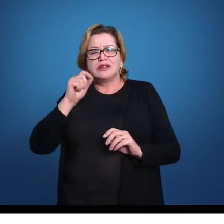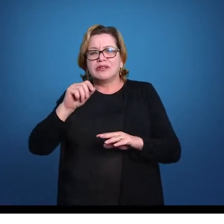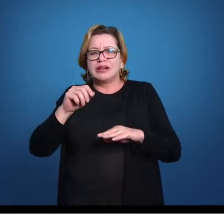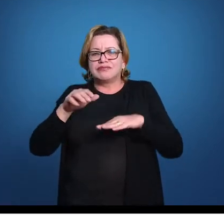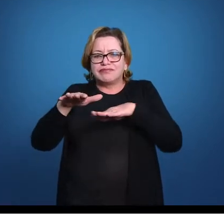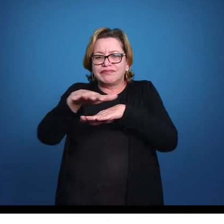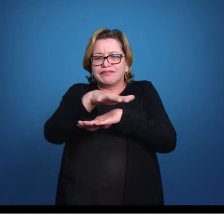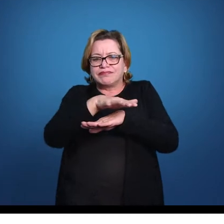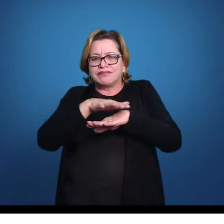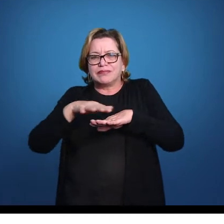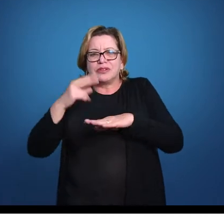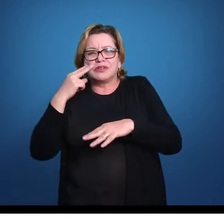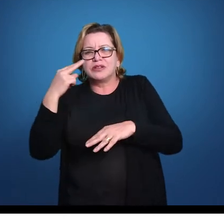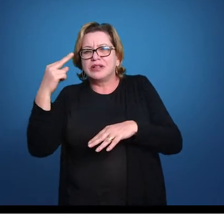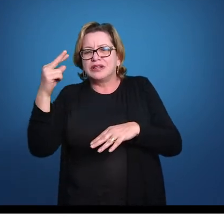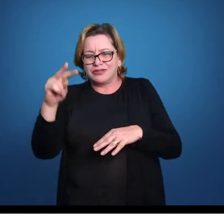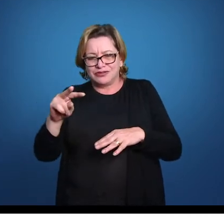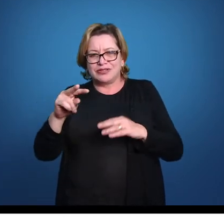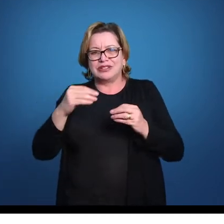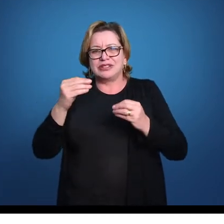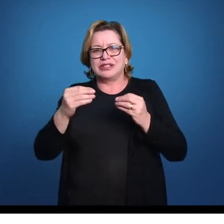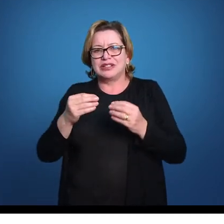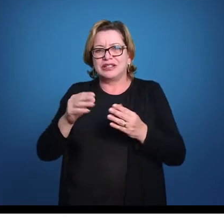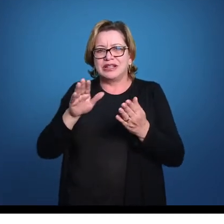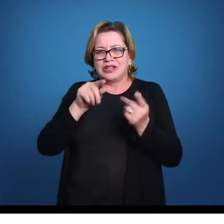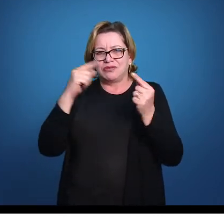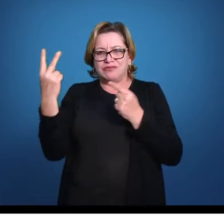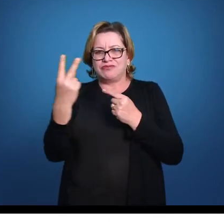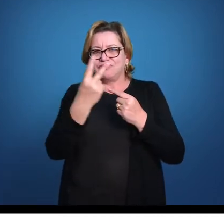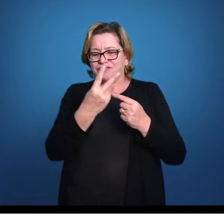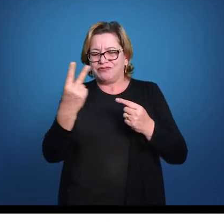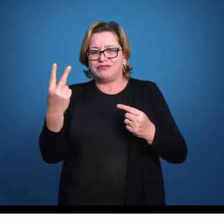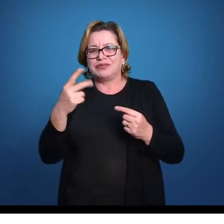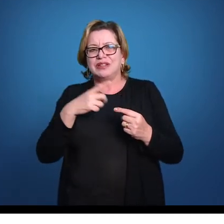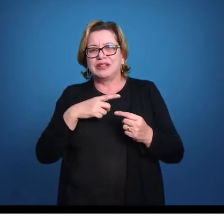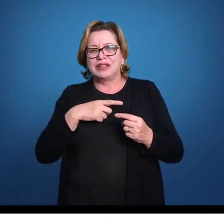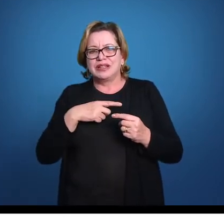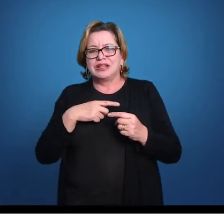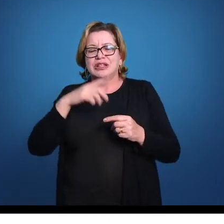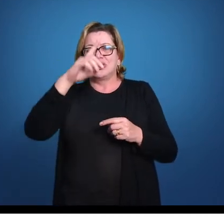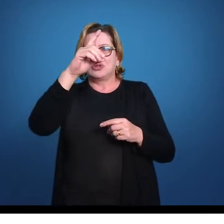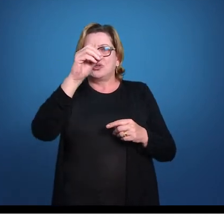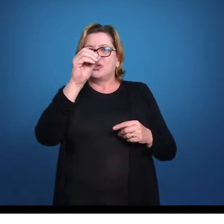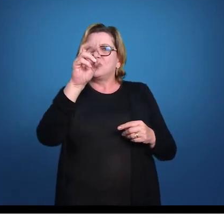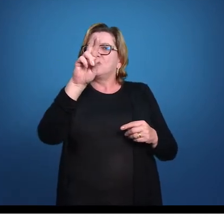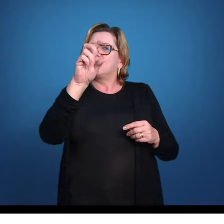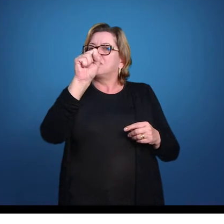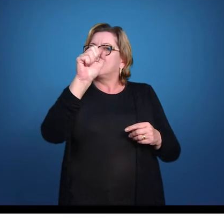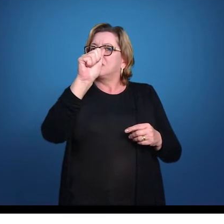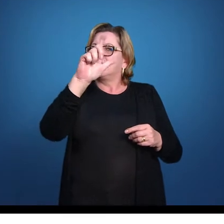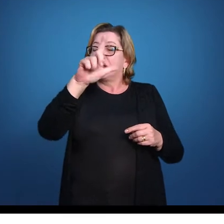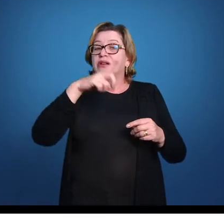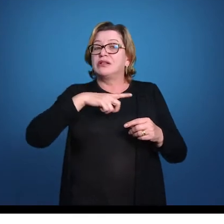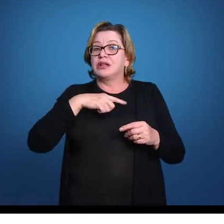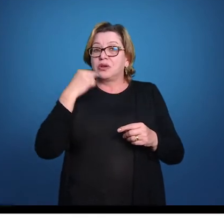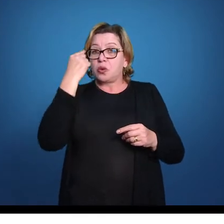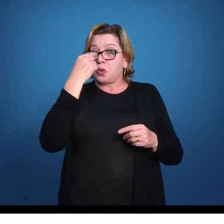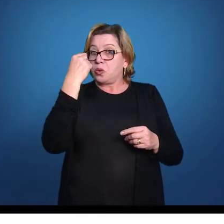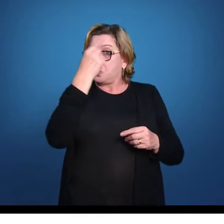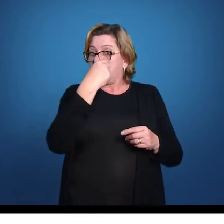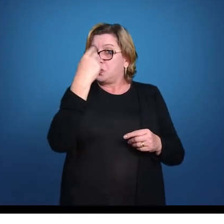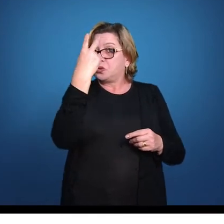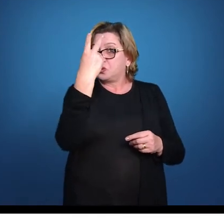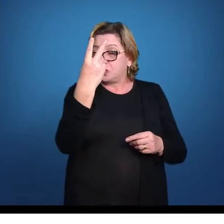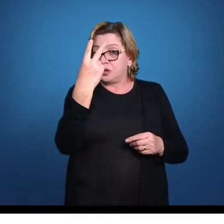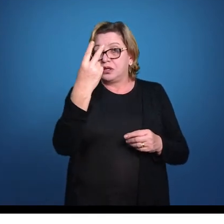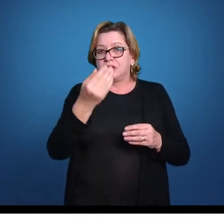raia, né? Aqui em vista dorsal e aqui em vista ventral. Em vista dorsal nós temos os dois olhos. Logo atrás dos dois